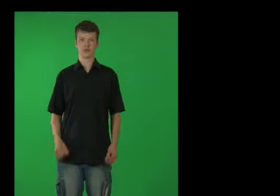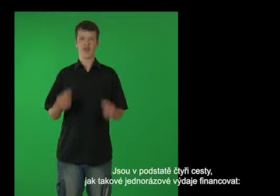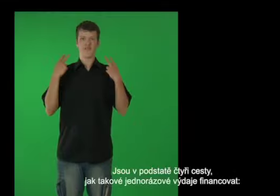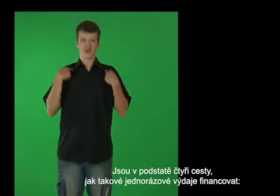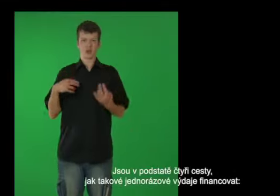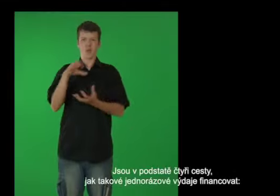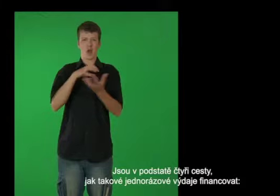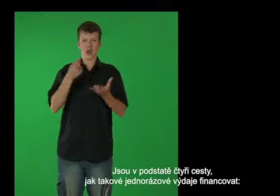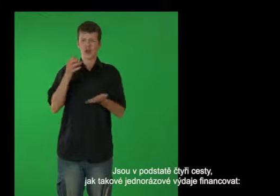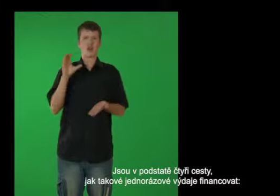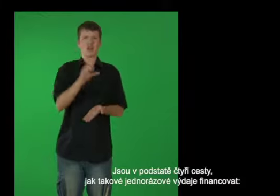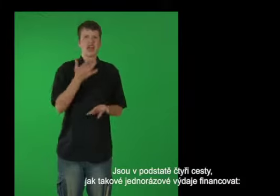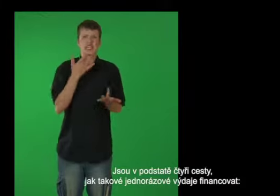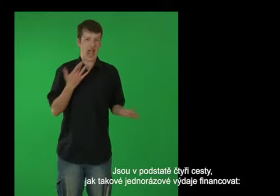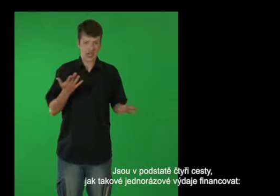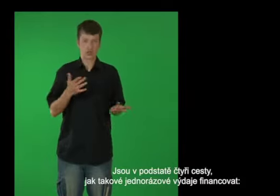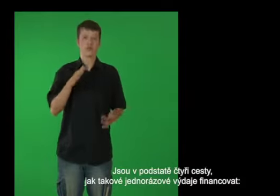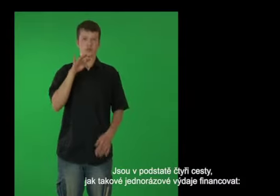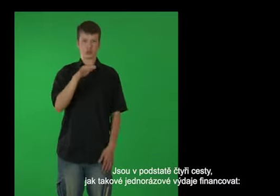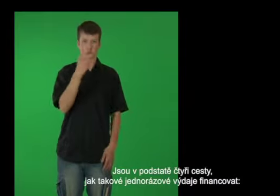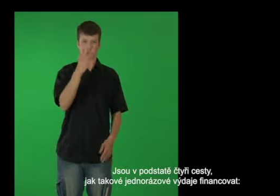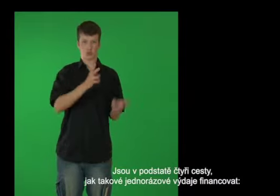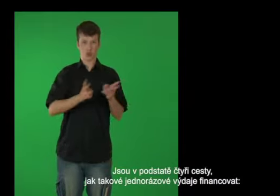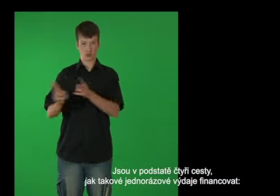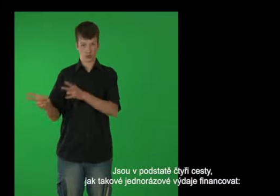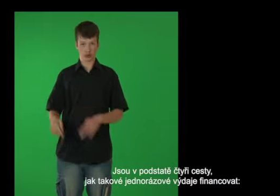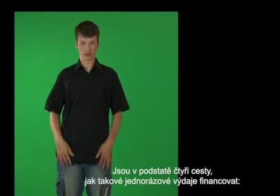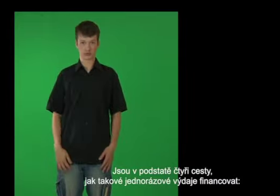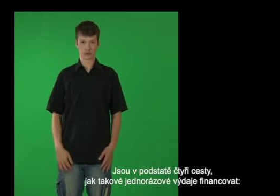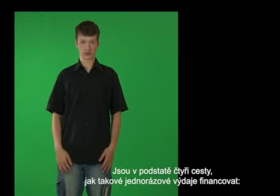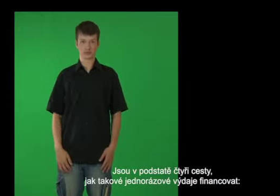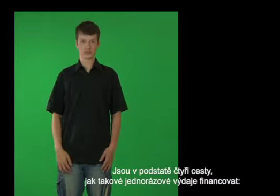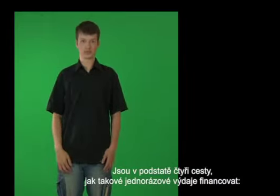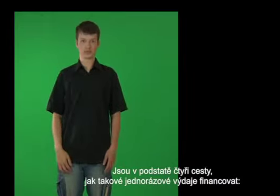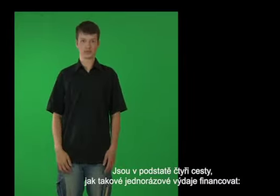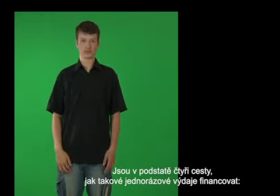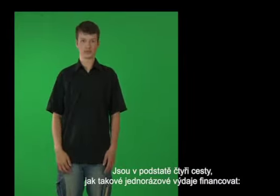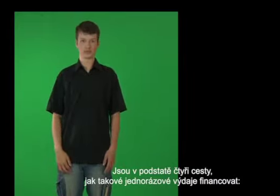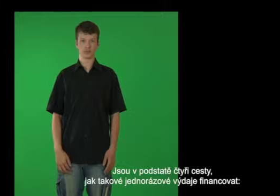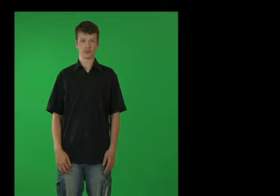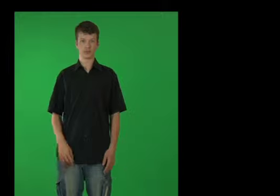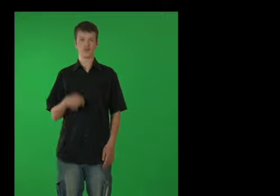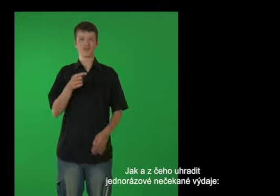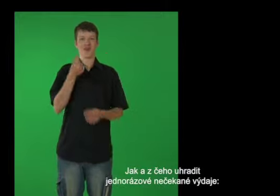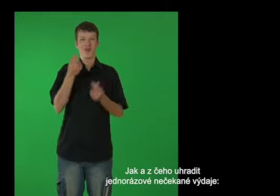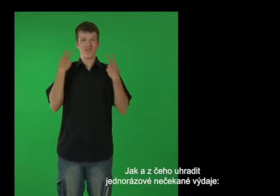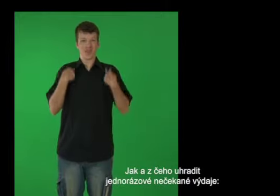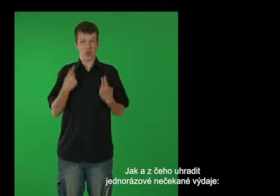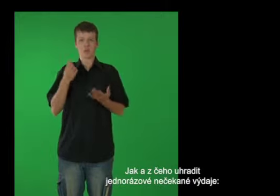Jsou v podstatě čtyři cesty, jak takové jednorázové výdaje financovat. Jak